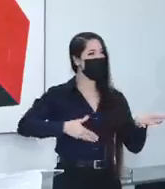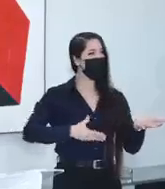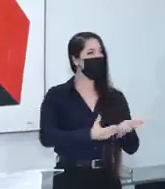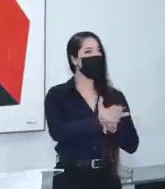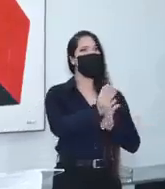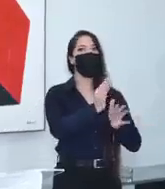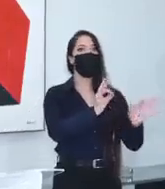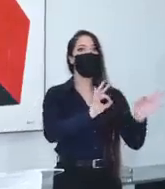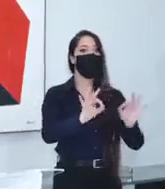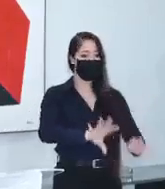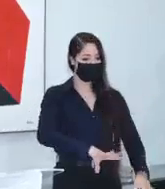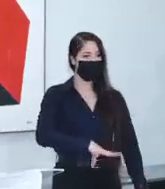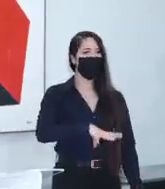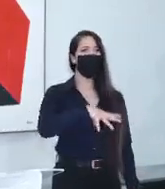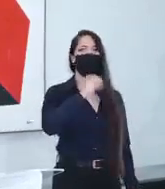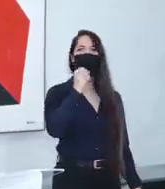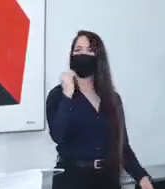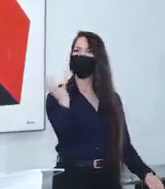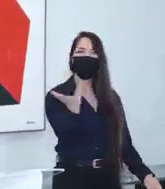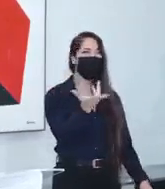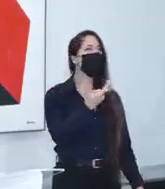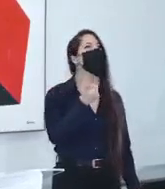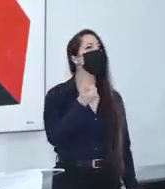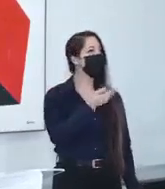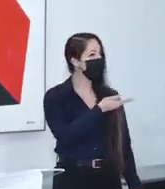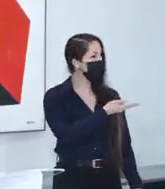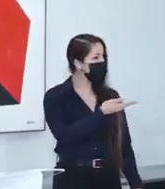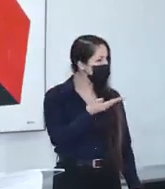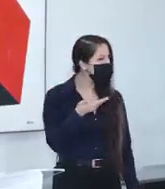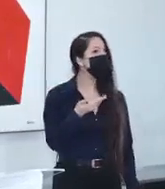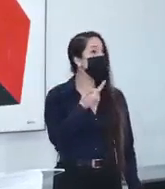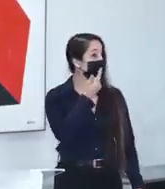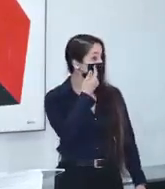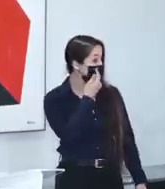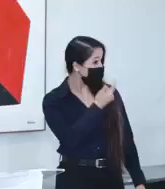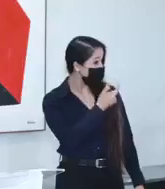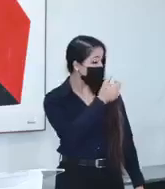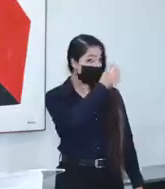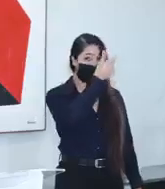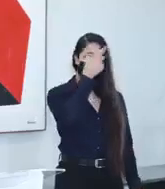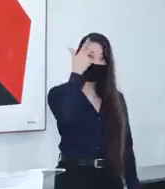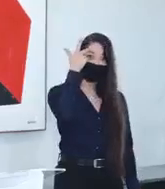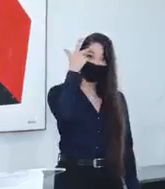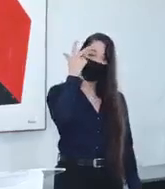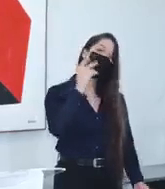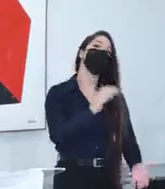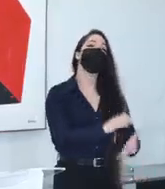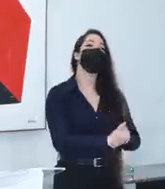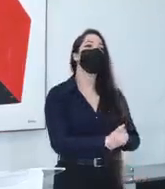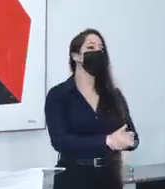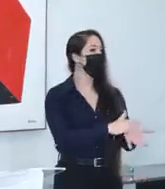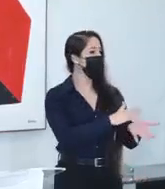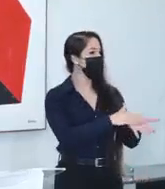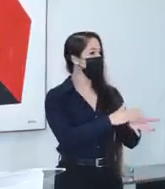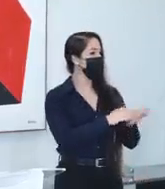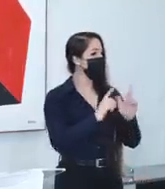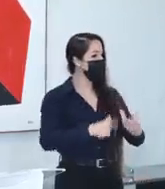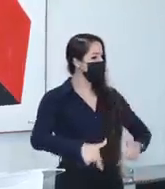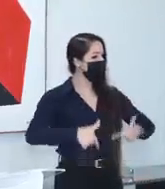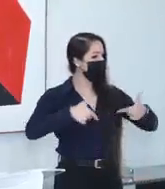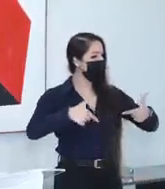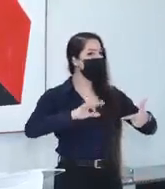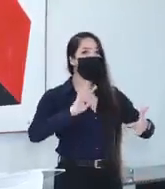audacioso, espetacular, que vocês estão unindo, meu prefeito. Parabéns pela sua atitude, de todos os